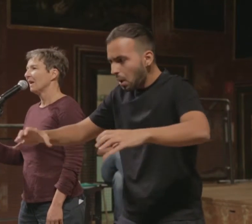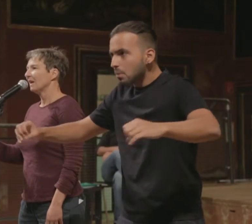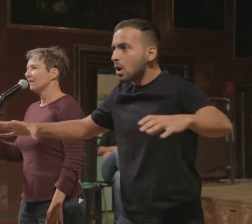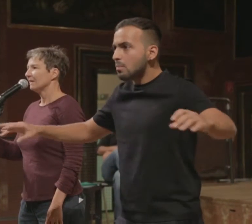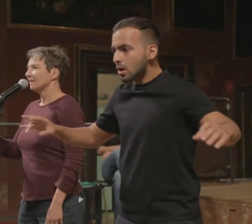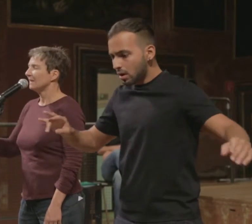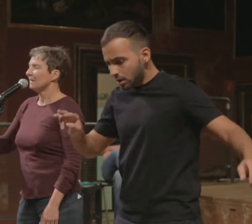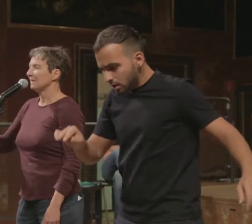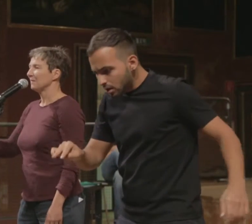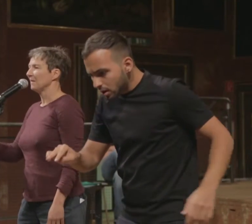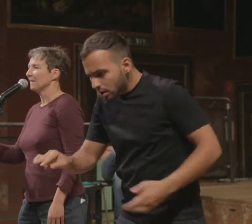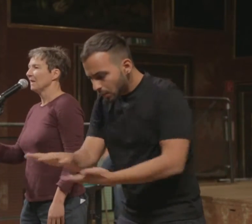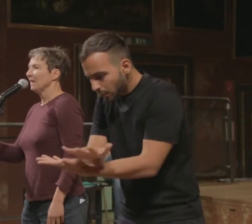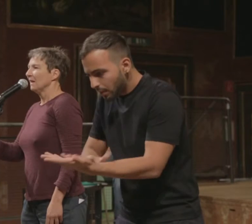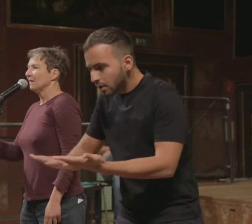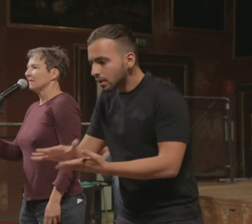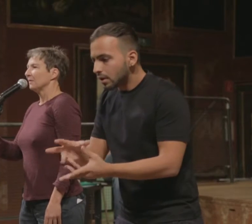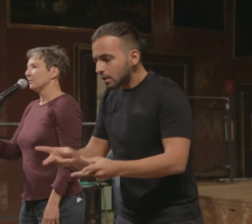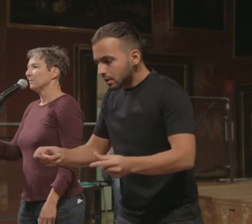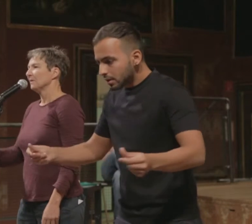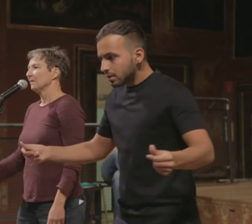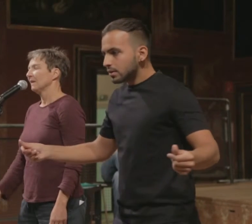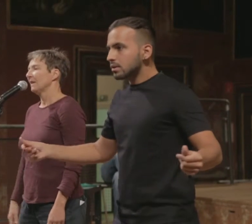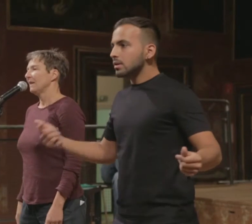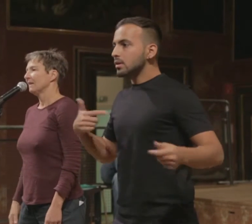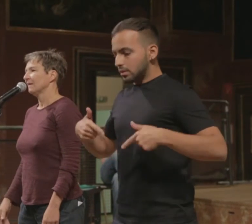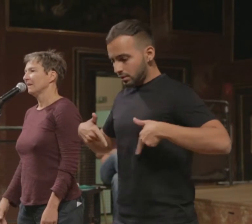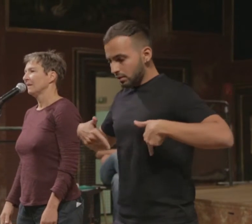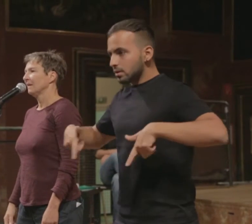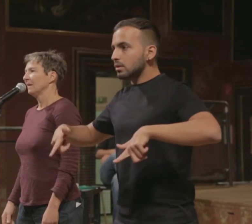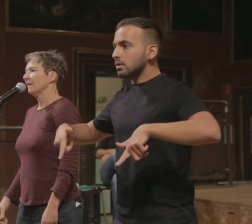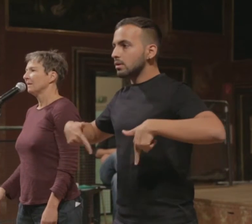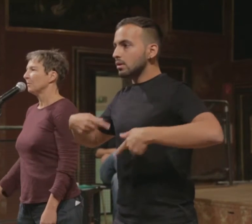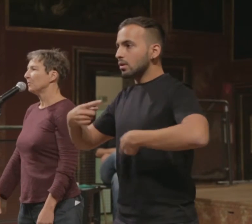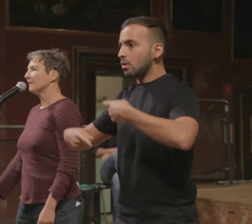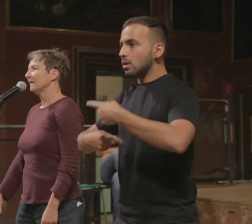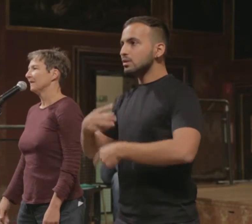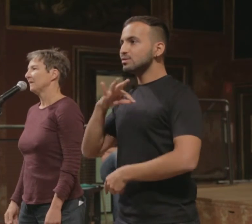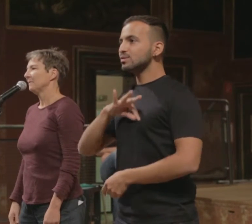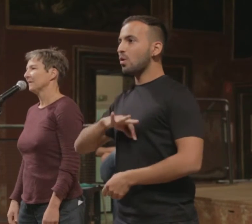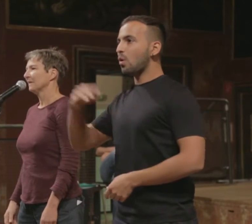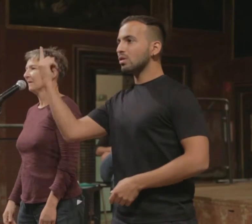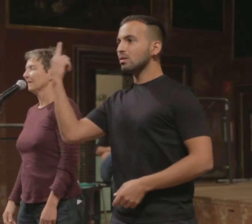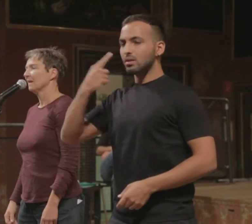Sei nicht mehr der Sohn deiner Eltern, der Bruder deiner Geschwister, der